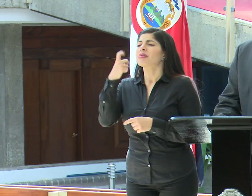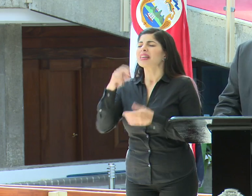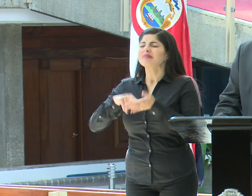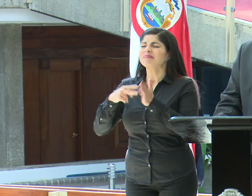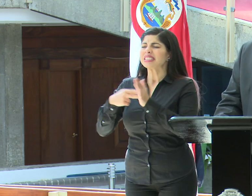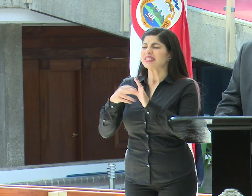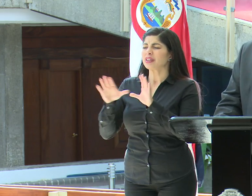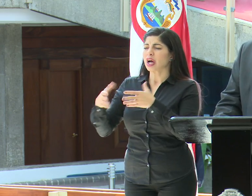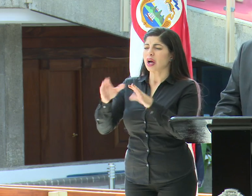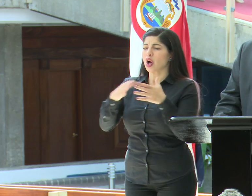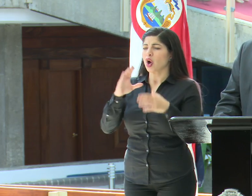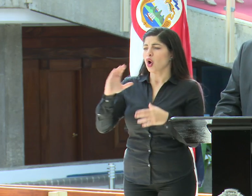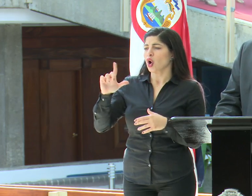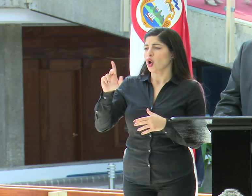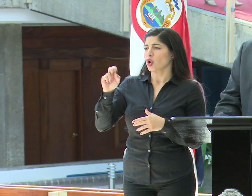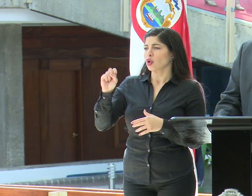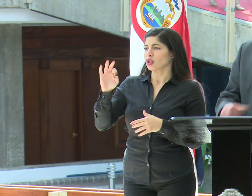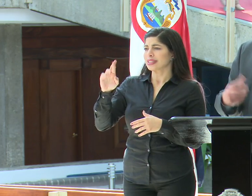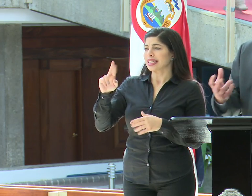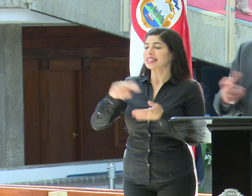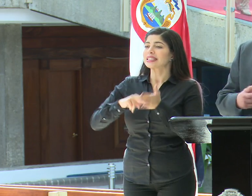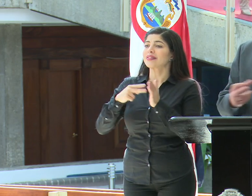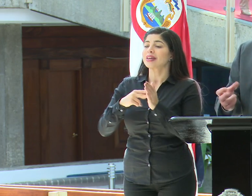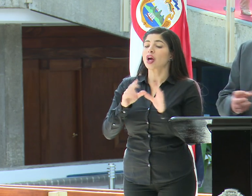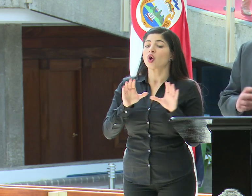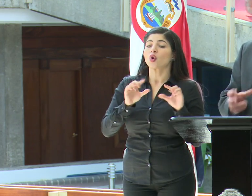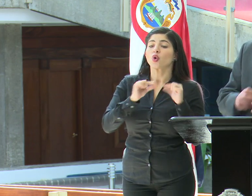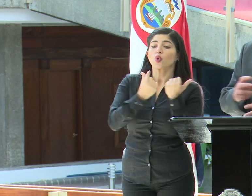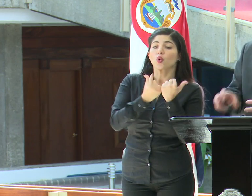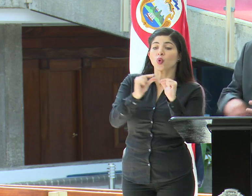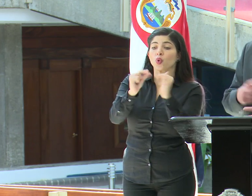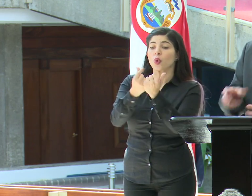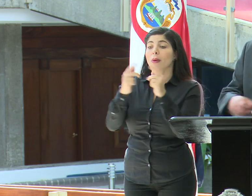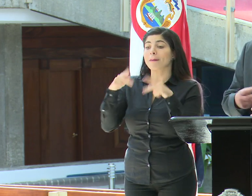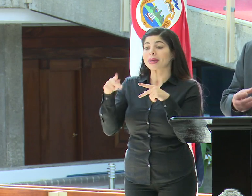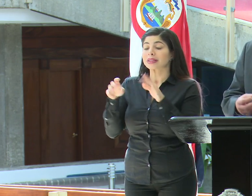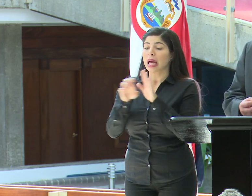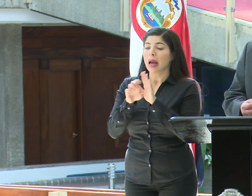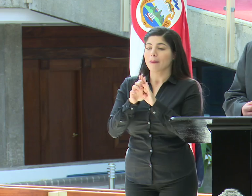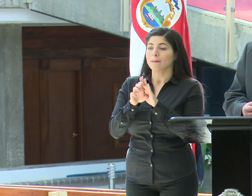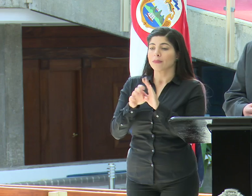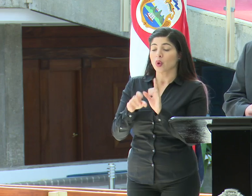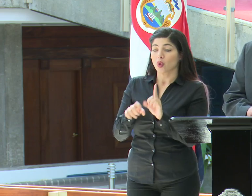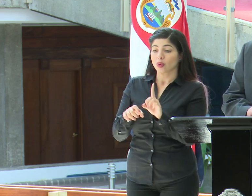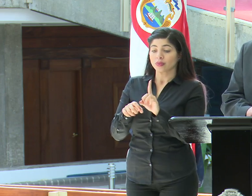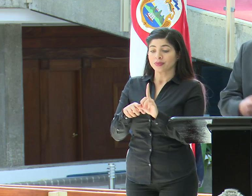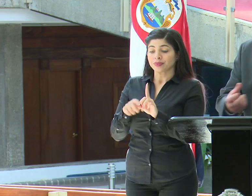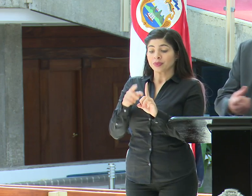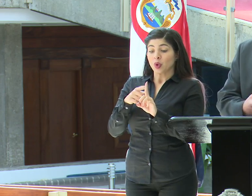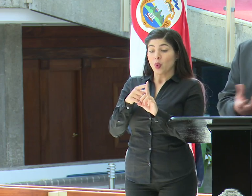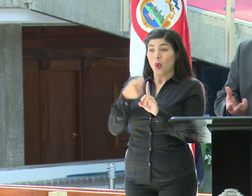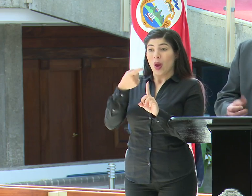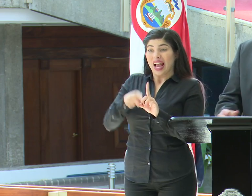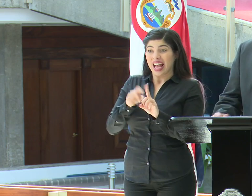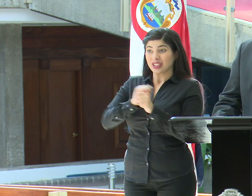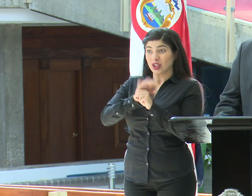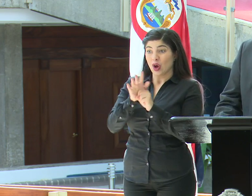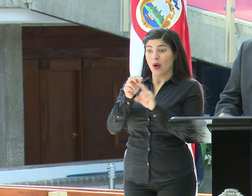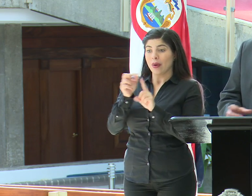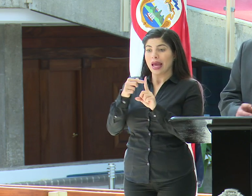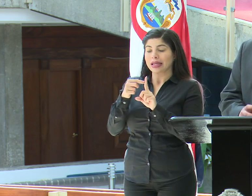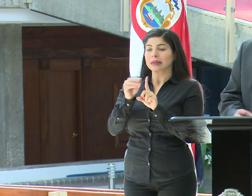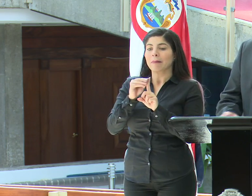Dagoberto, los clústeres son grupos de personas que están asociados con un caso, ¿verdad?